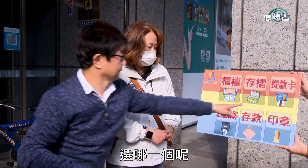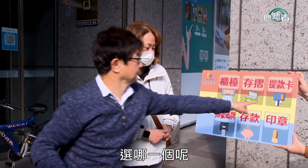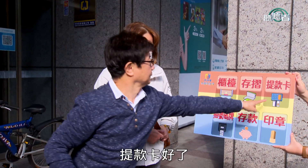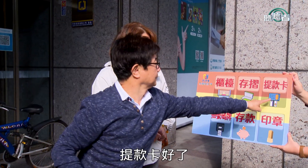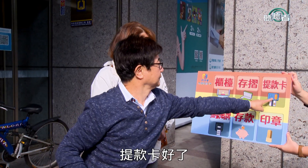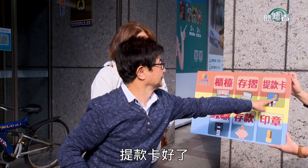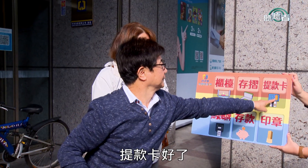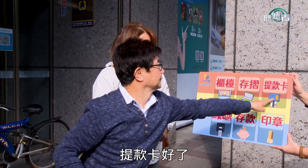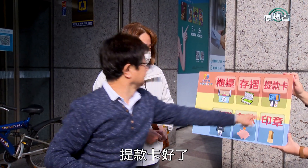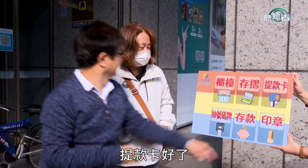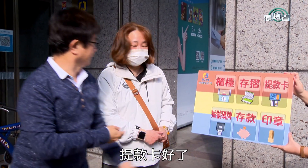踢宽卡好了